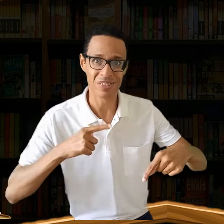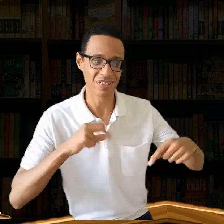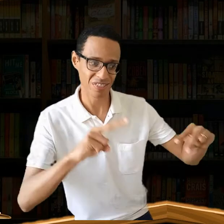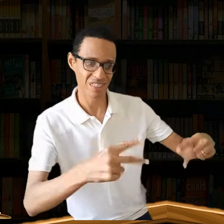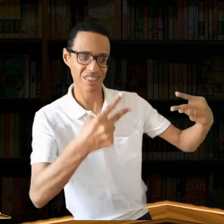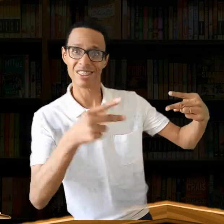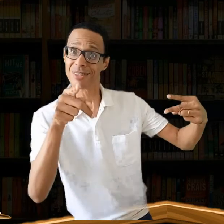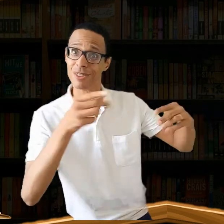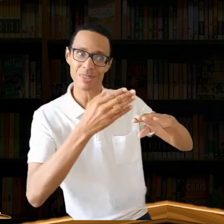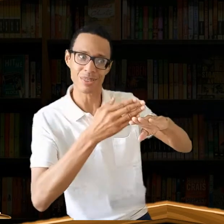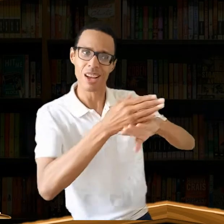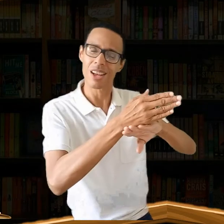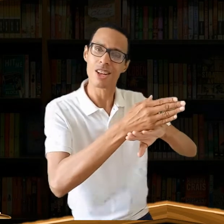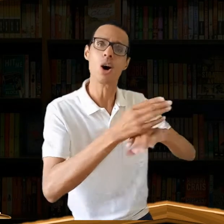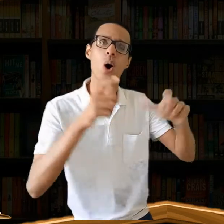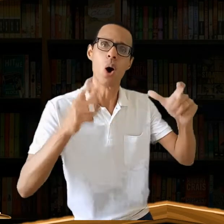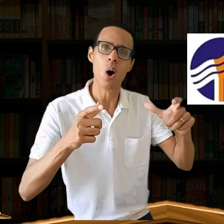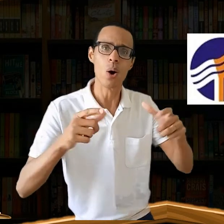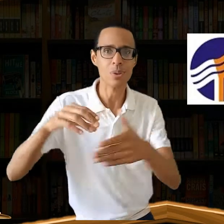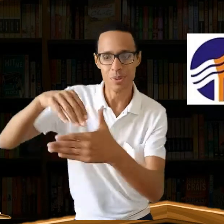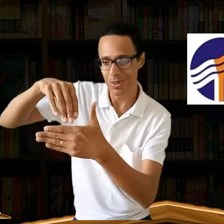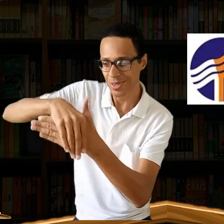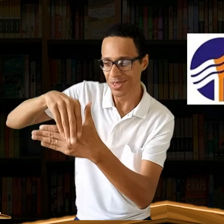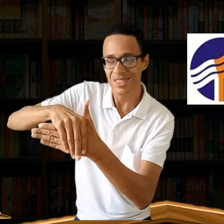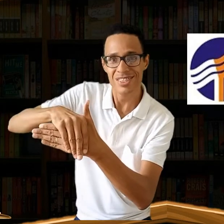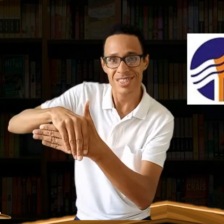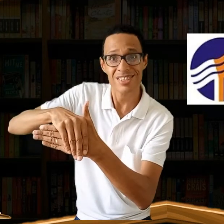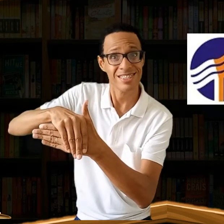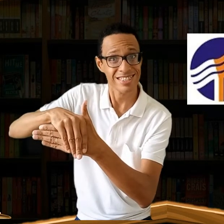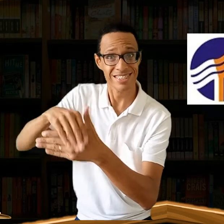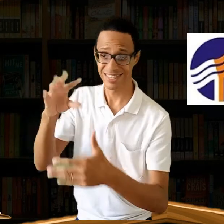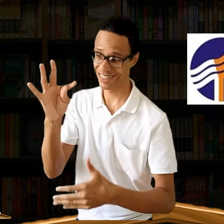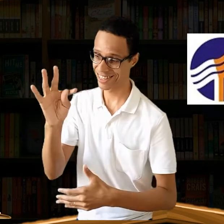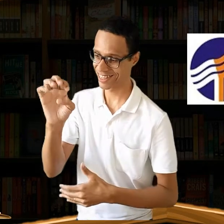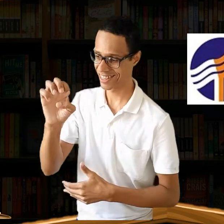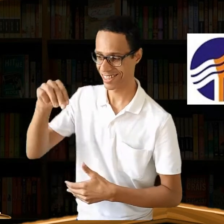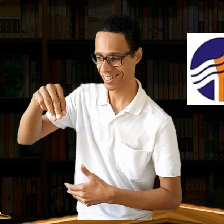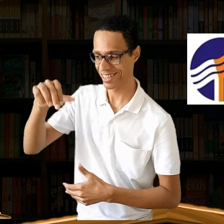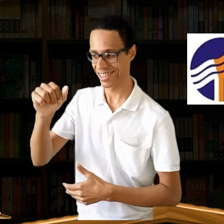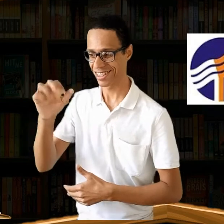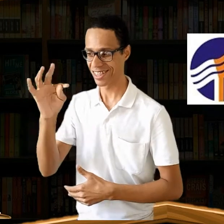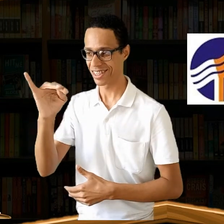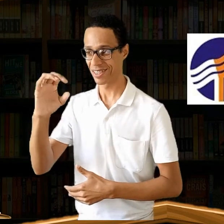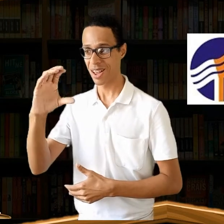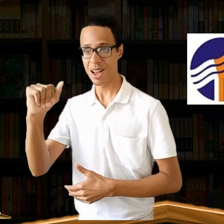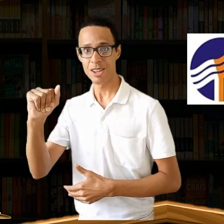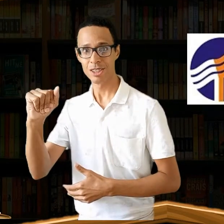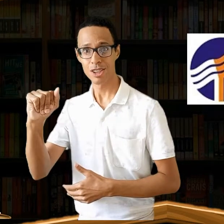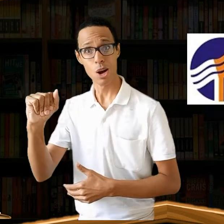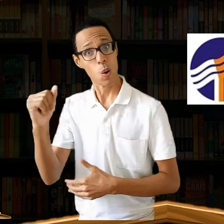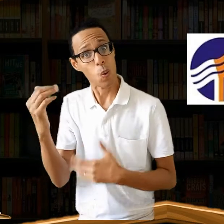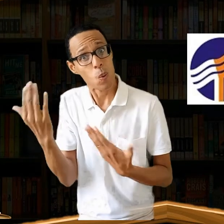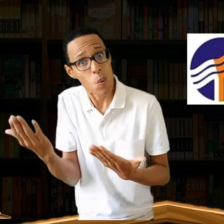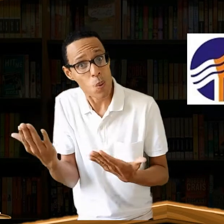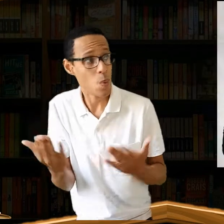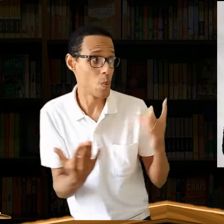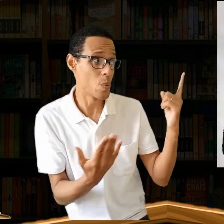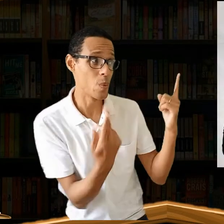o link que está abaixo aqui na descrição, entre em contato com a editora temática ou com a autora.